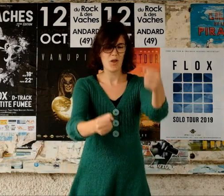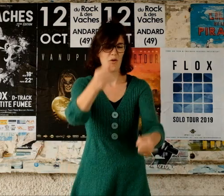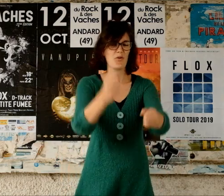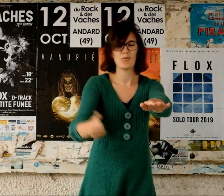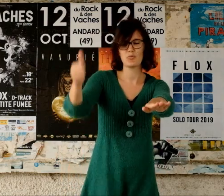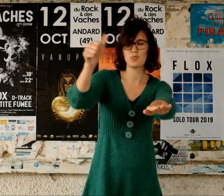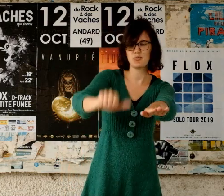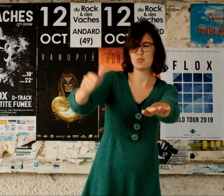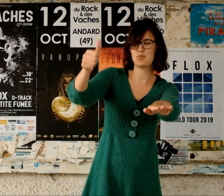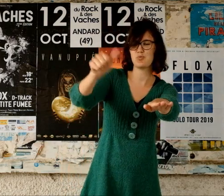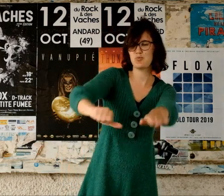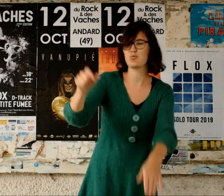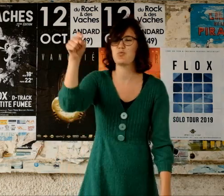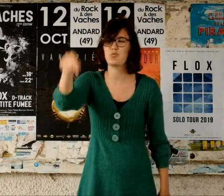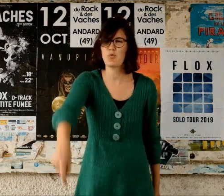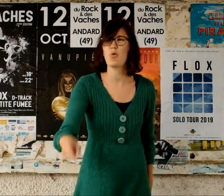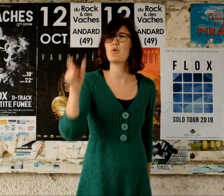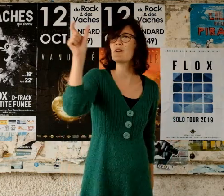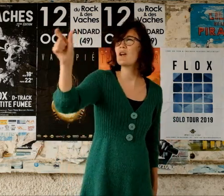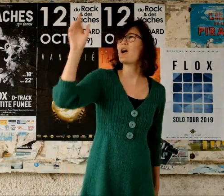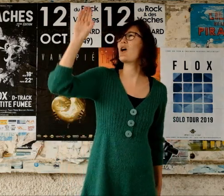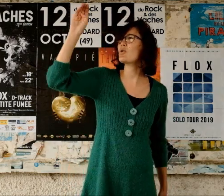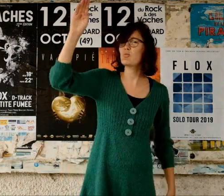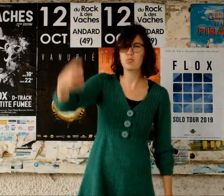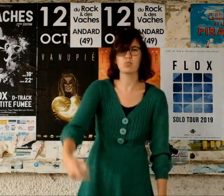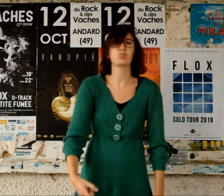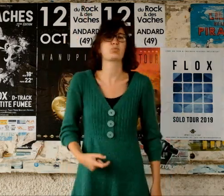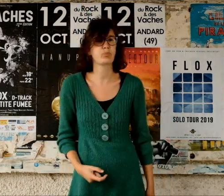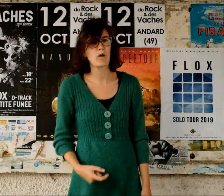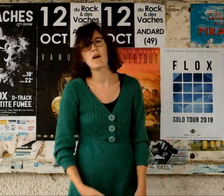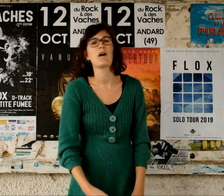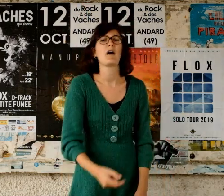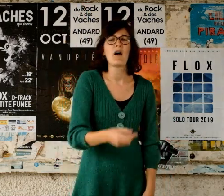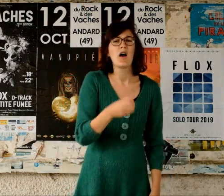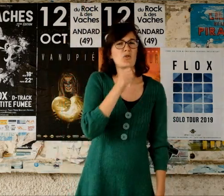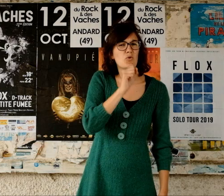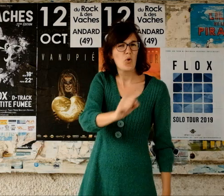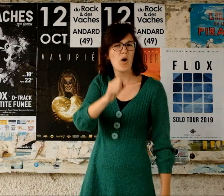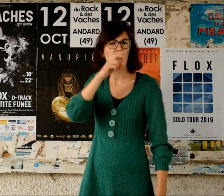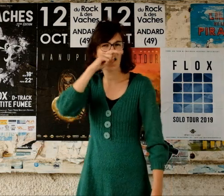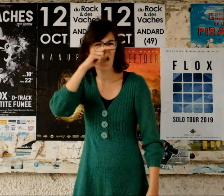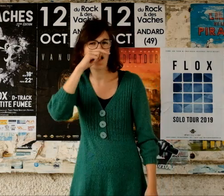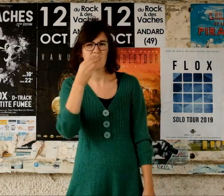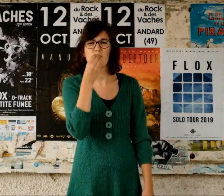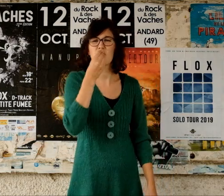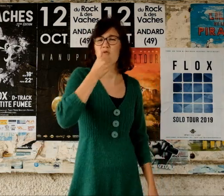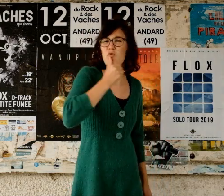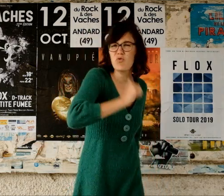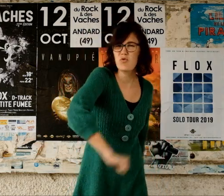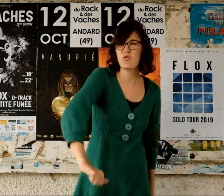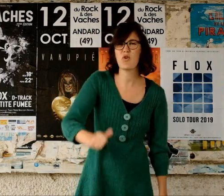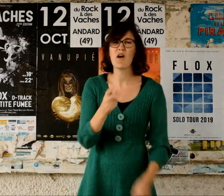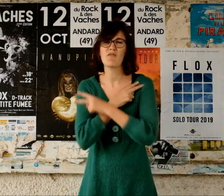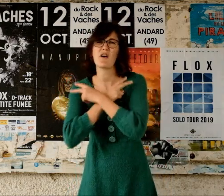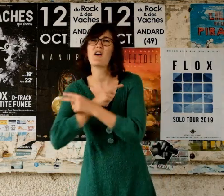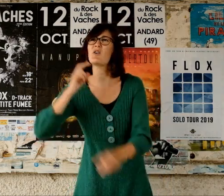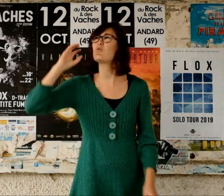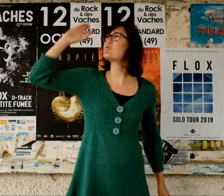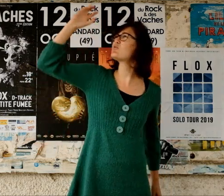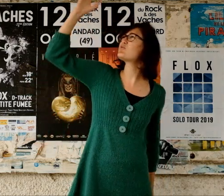la bagnole La carte bleue dans la chatte Faut de la dinde Faut Noël Faut bronzette pendant les vacances Faut